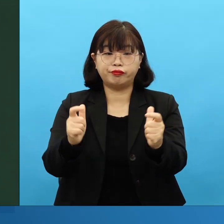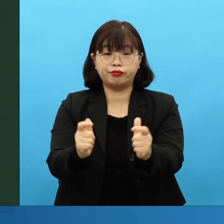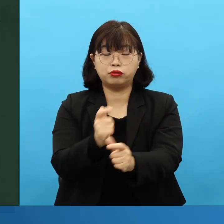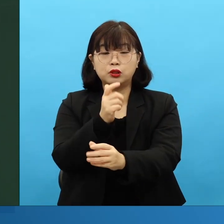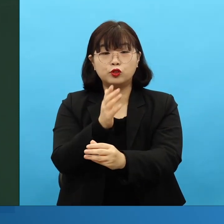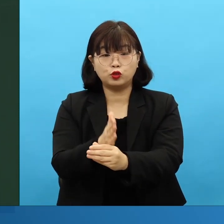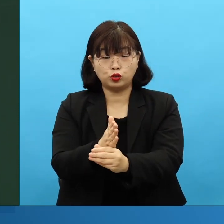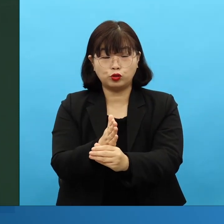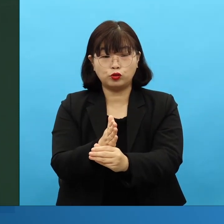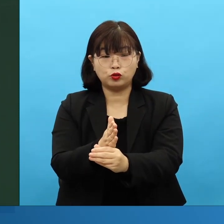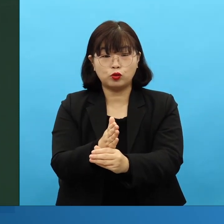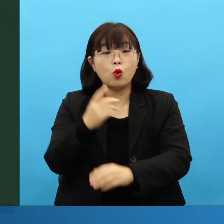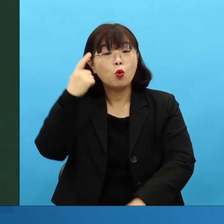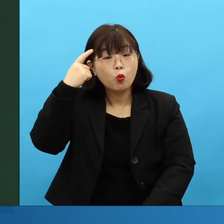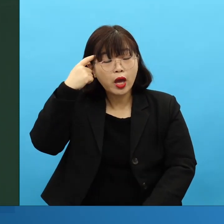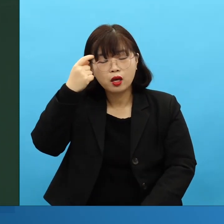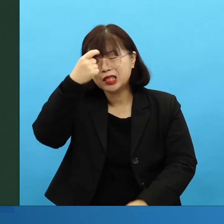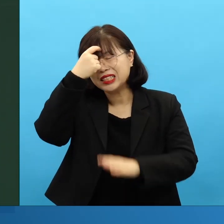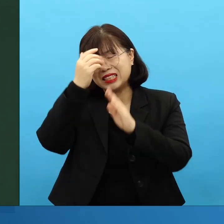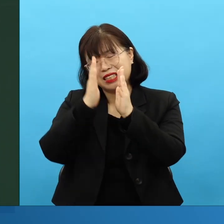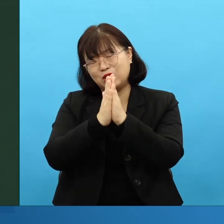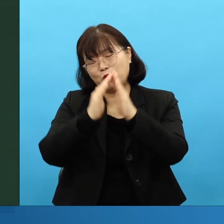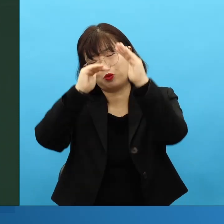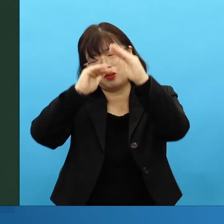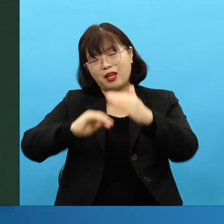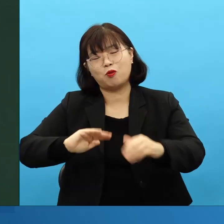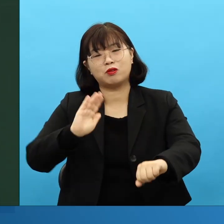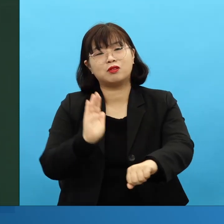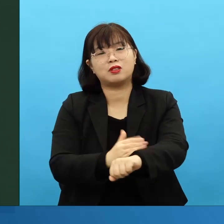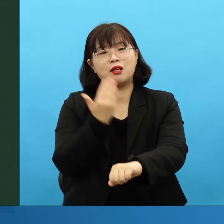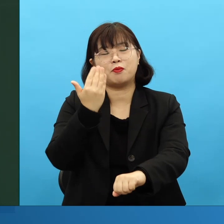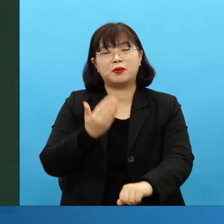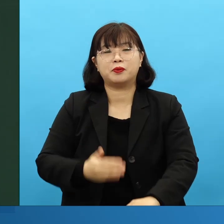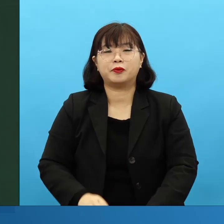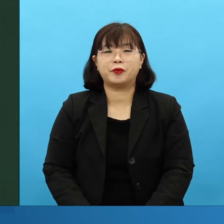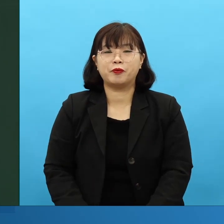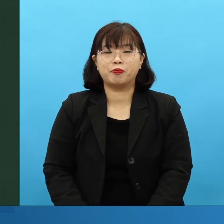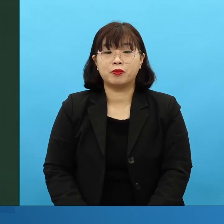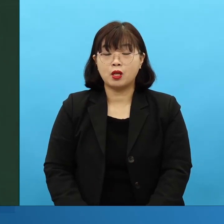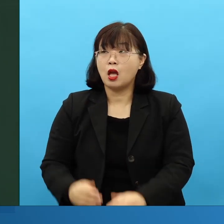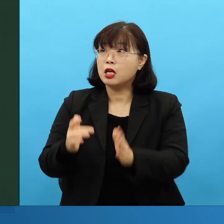기도가 틀린 거예요. 예수님께서 기도하라고 했는데, 그거 붙잡고 기도를 해야 되는 겁니다.